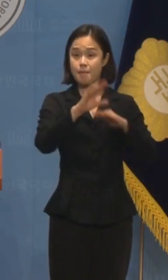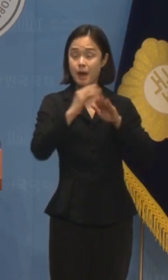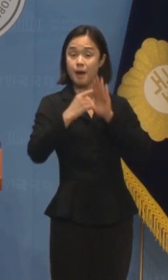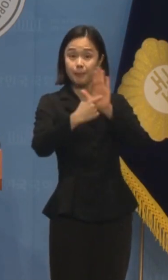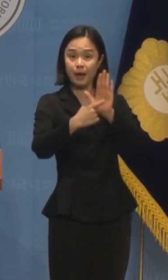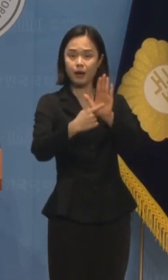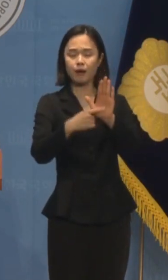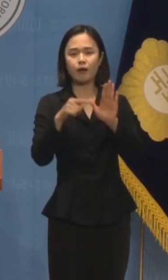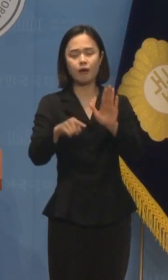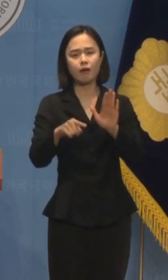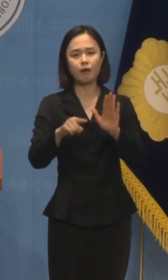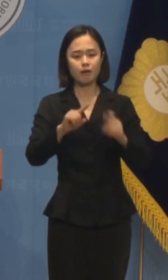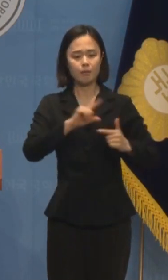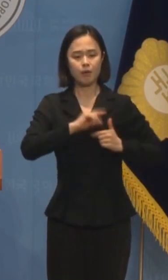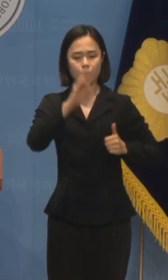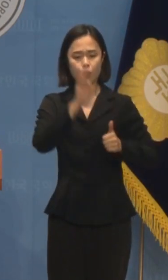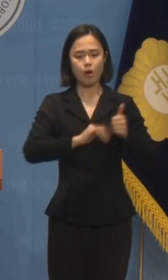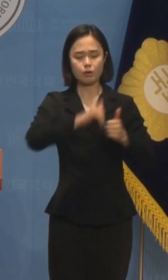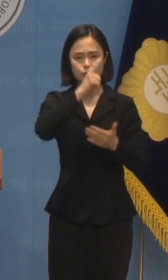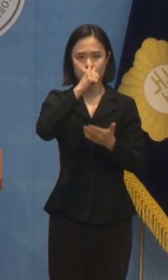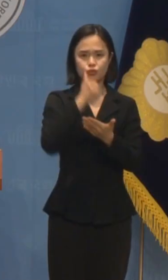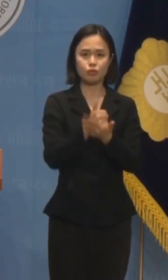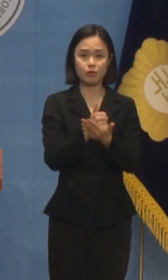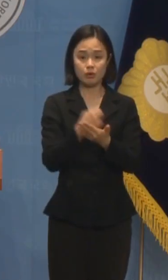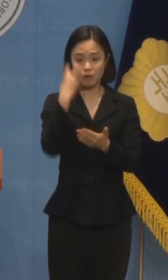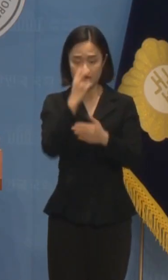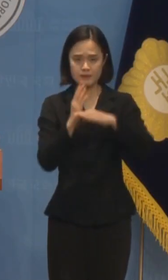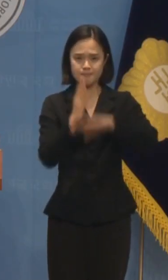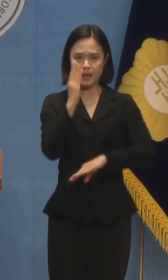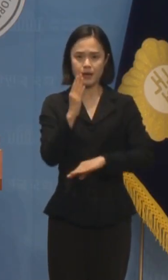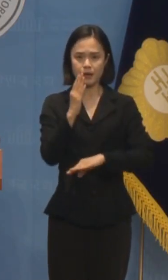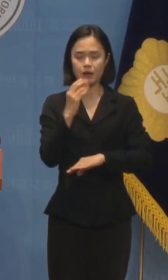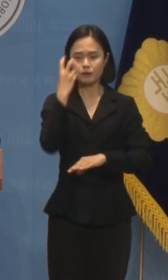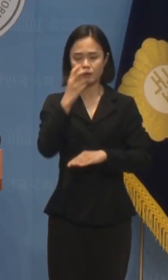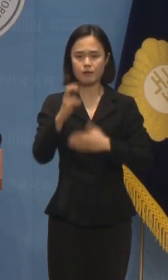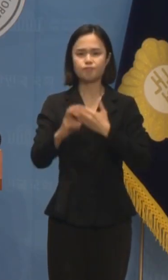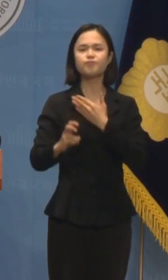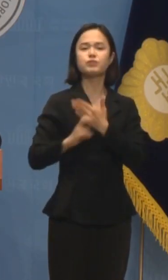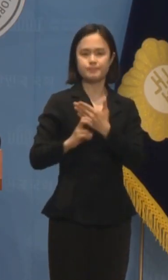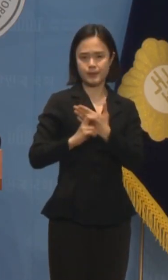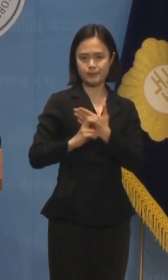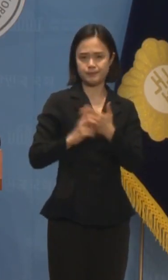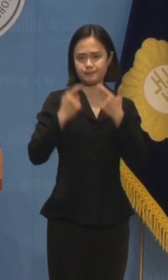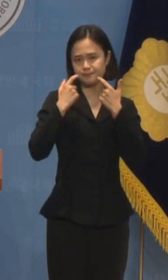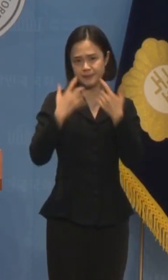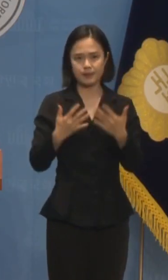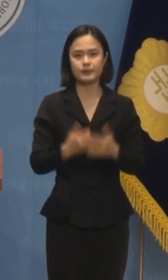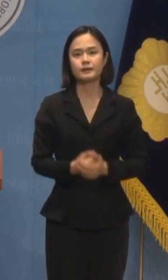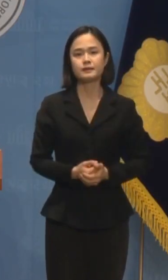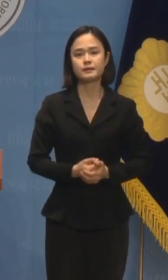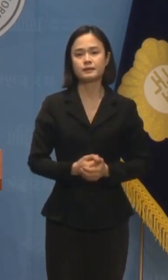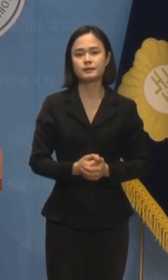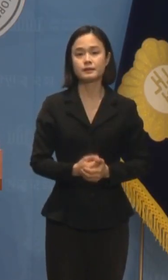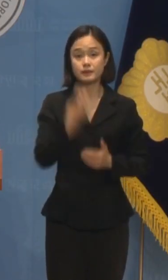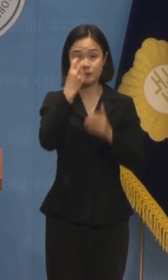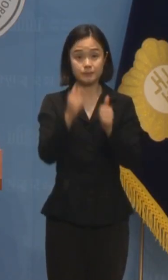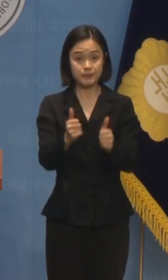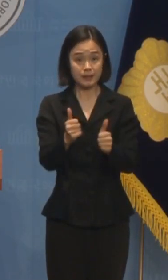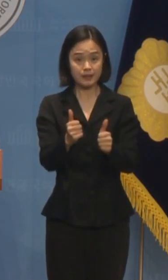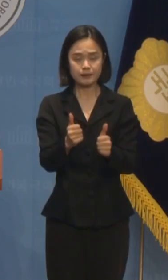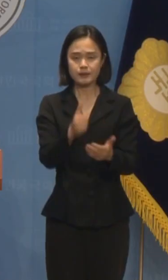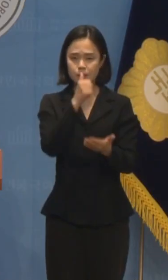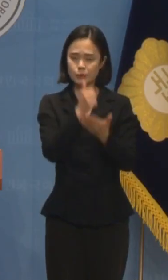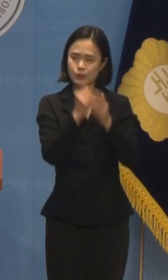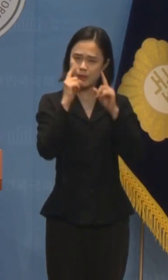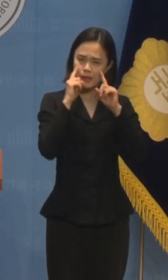과행수사, 불법수사입니다. 두 번째, 검찰이 주장하는 혐의 사실은 이른바 정당법